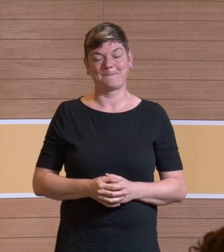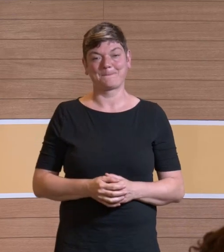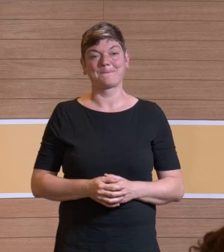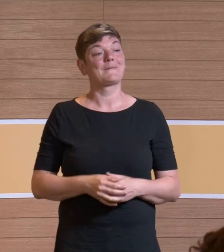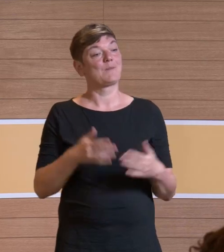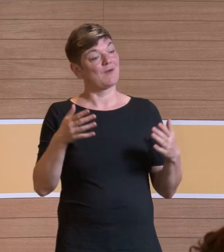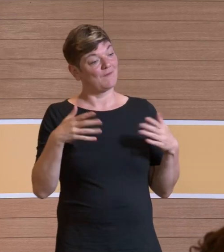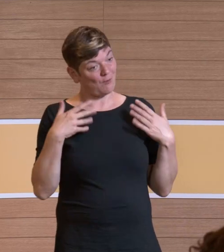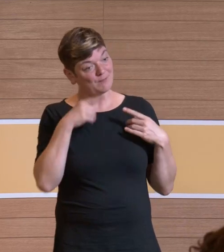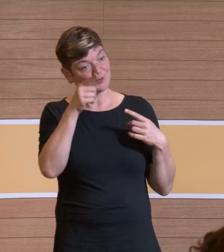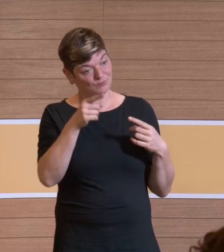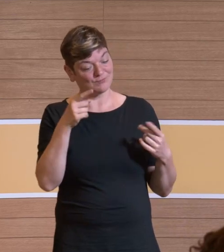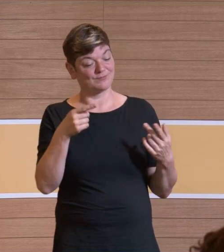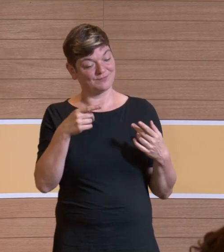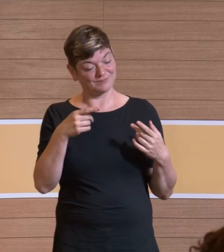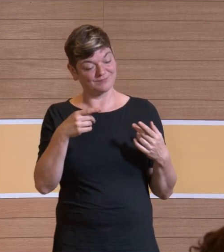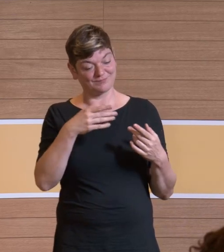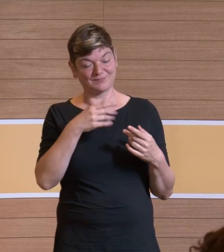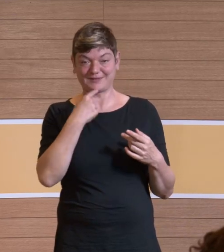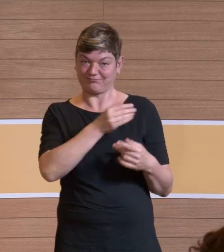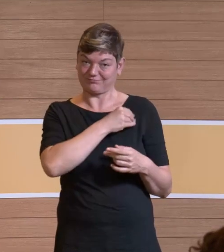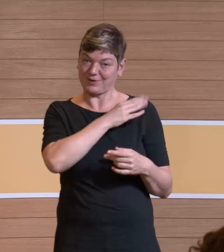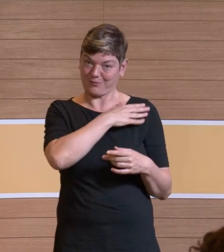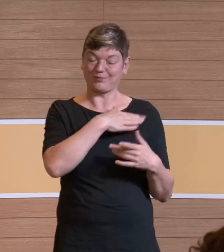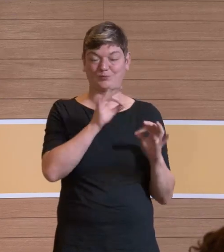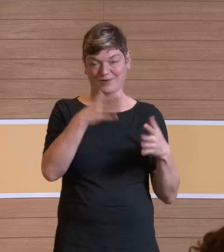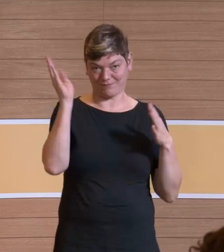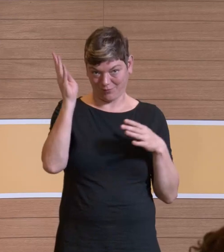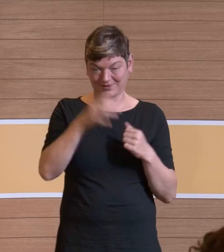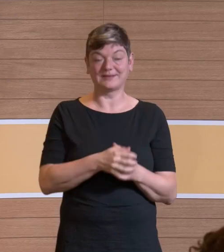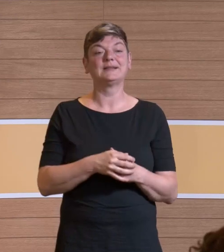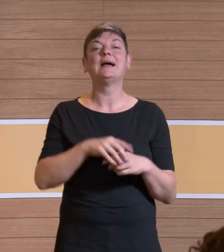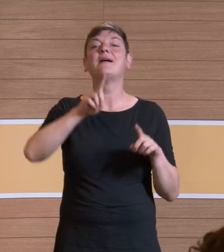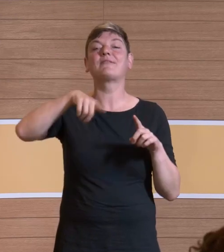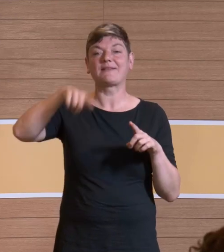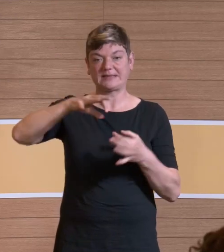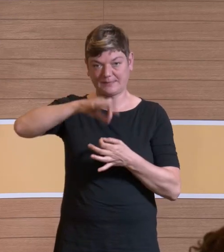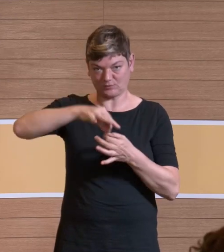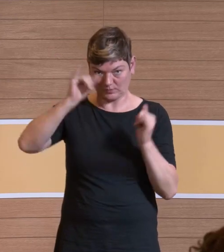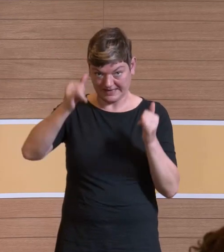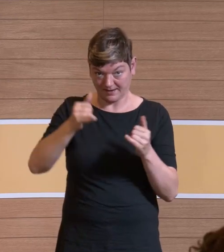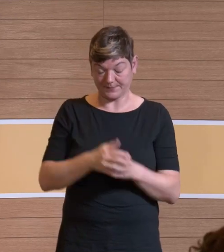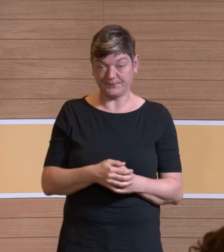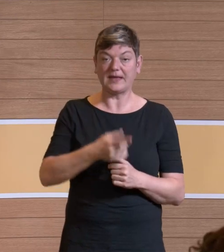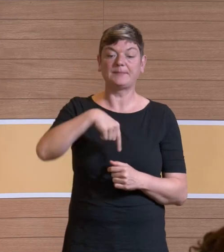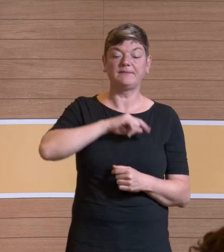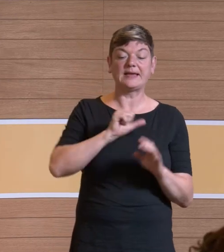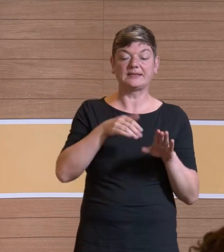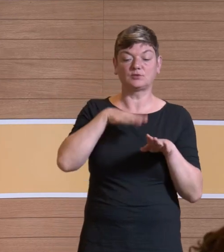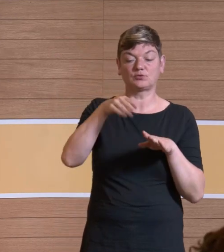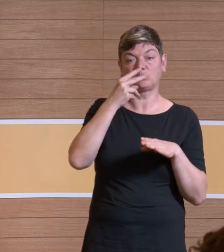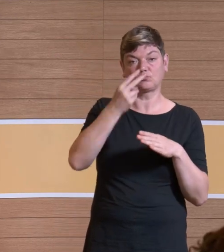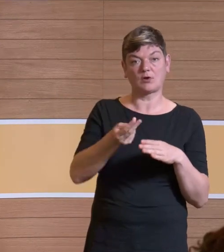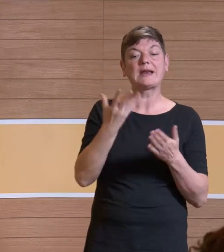Freut mich, dass der Vortrag Ihnen zugesagt hat. Wir haben die Frequenzen natürlich betrachtet. Aber wir haben jetzt erst mal nur geguckt, welche